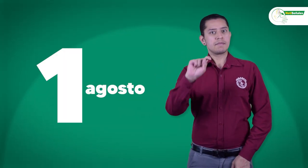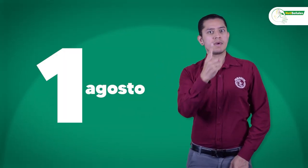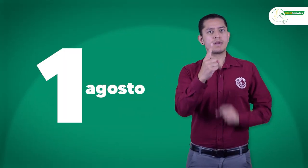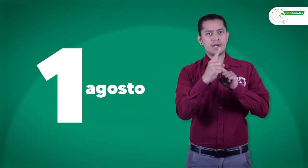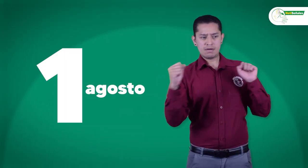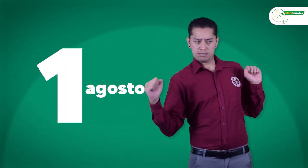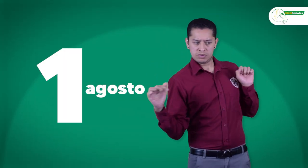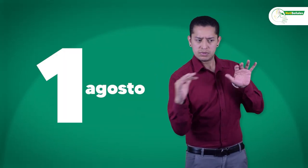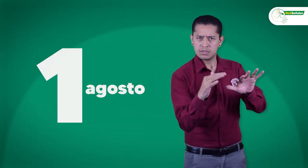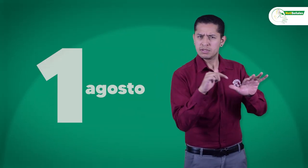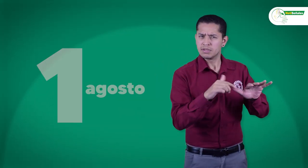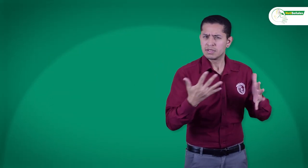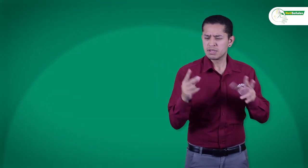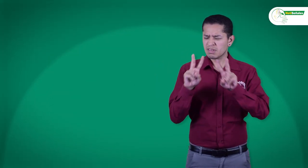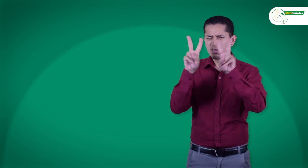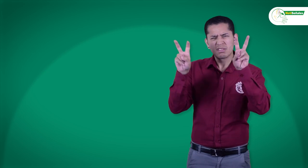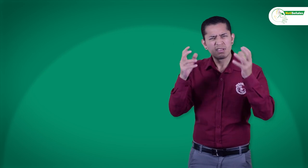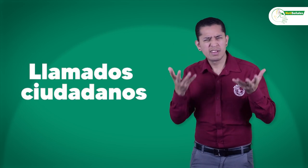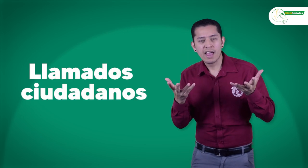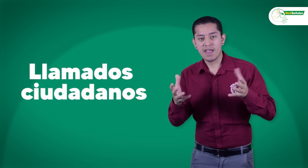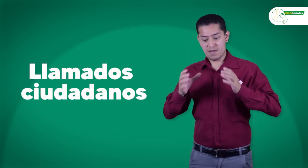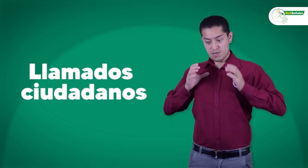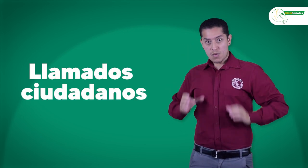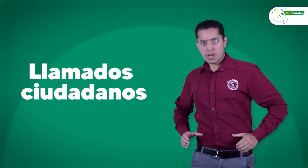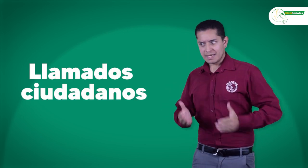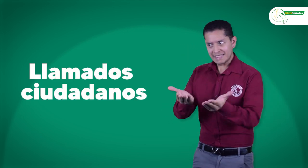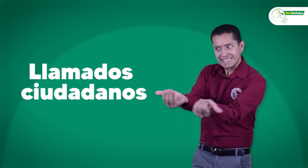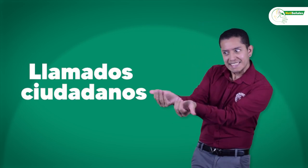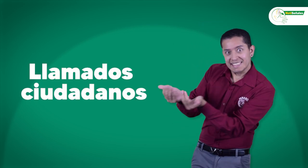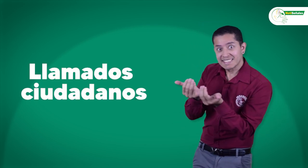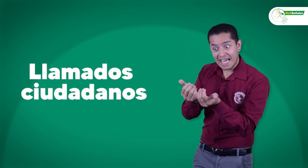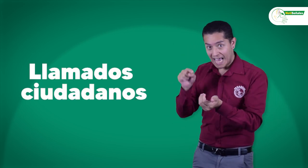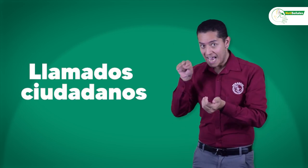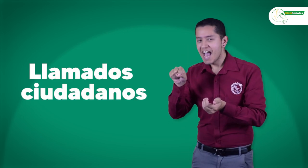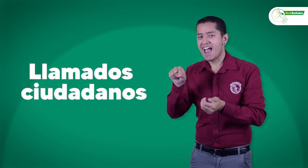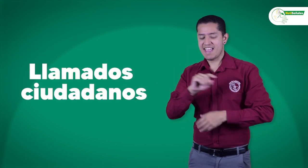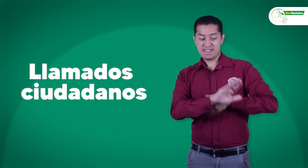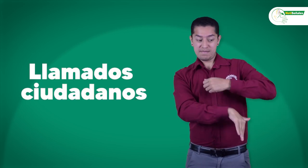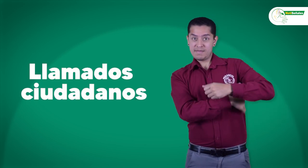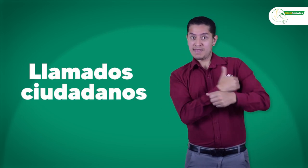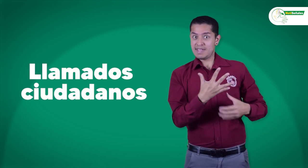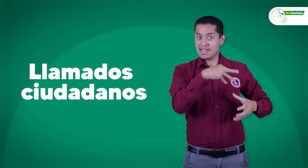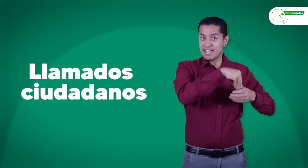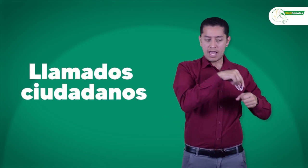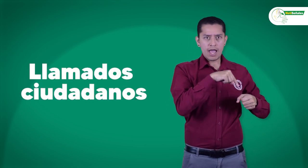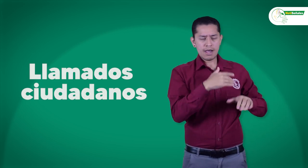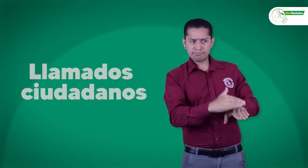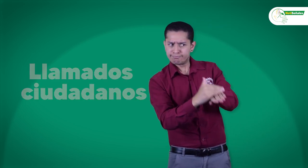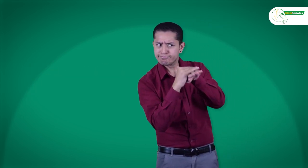El 1 de agosto, en el marco de los encuentros conocidos como Llamados Ciudadanos, desde el